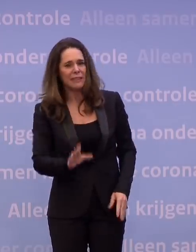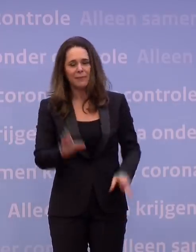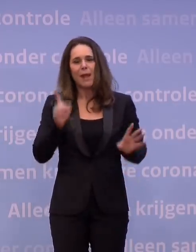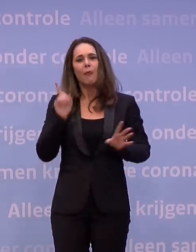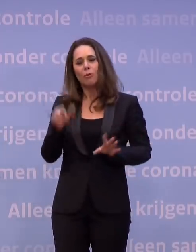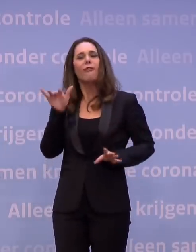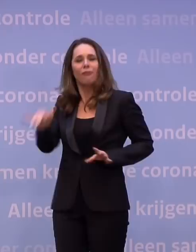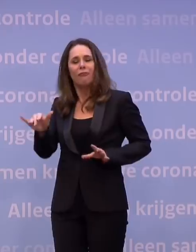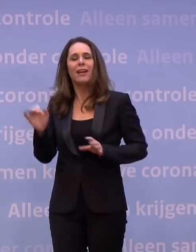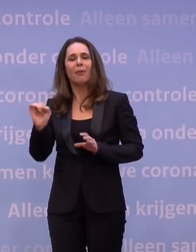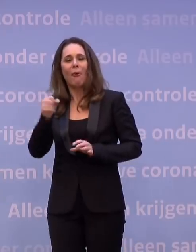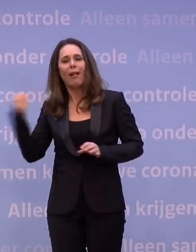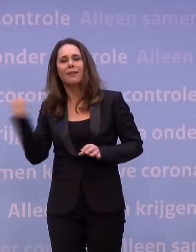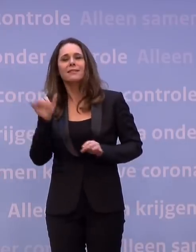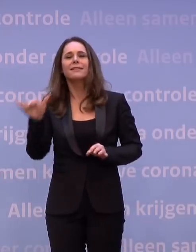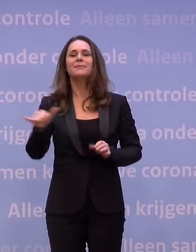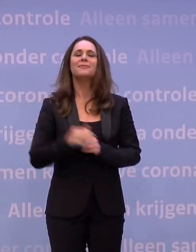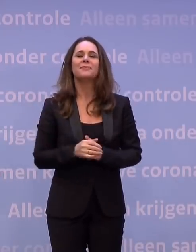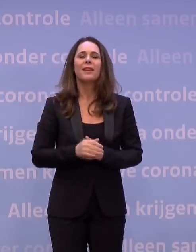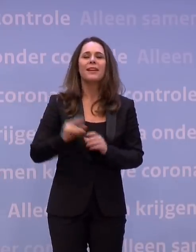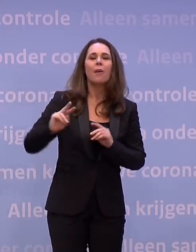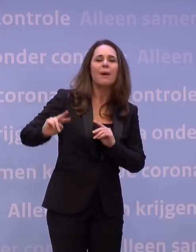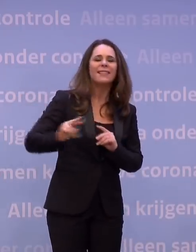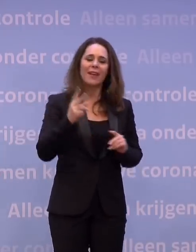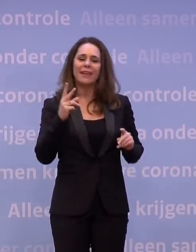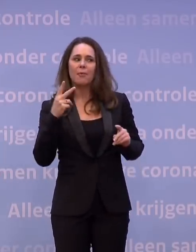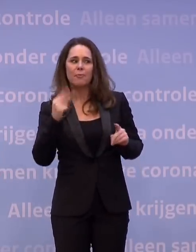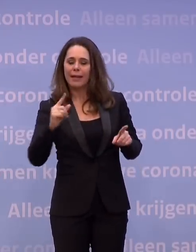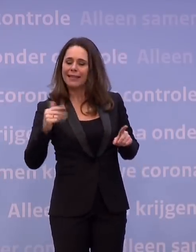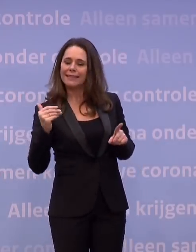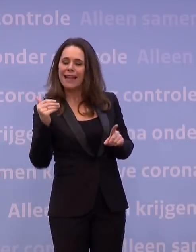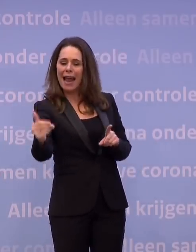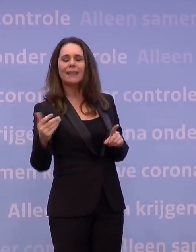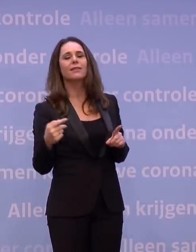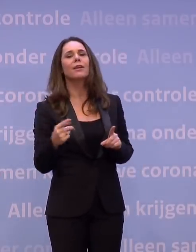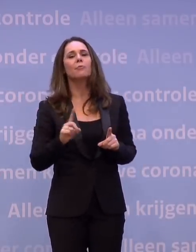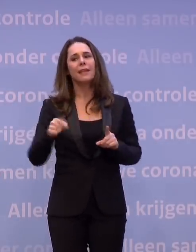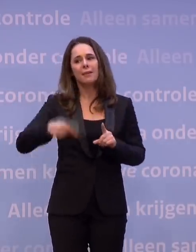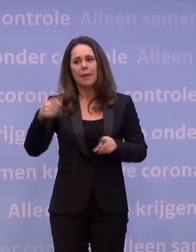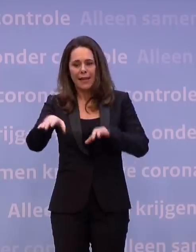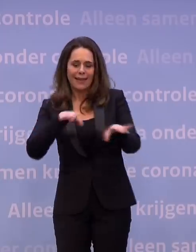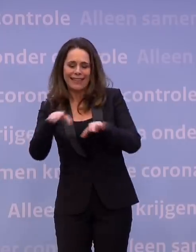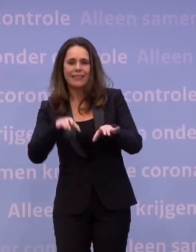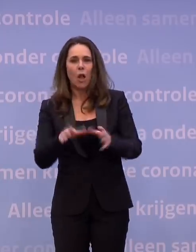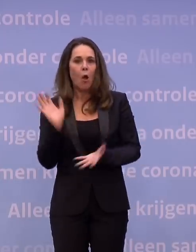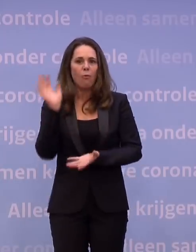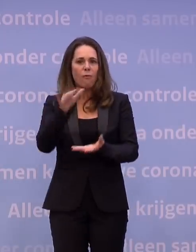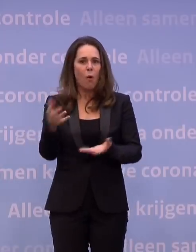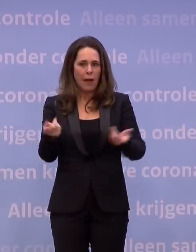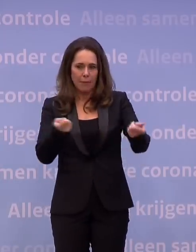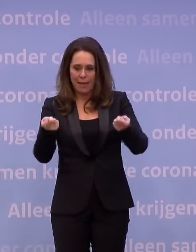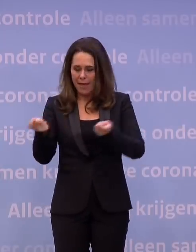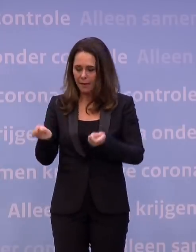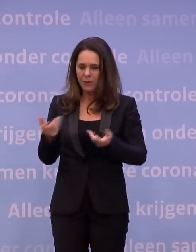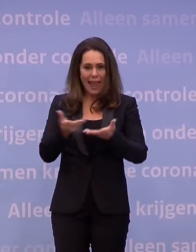En wat we dus nu gaan doen, is die tweede prik wat later zetten. Daarmee kunnen we dus meer risico nemen op het voorraadbeheer, want ergens onderweg tussen die eerste